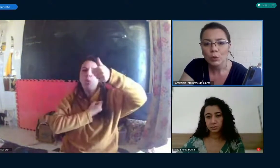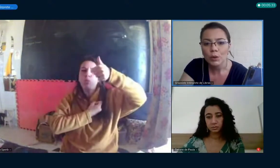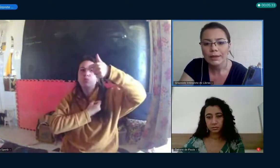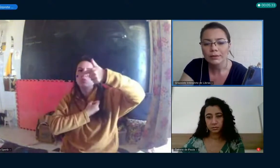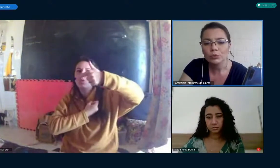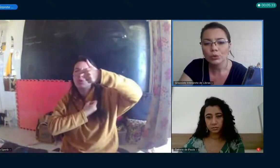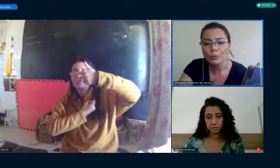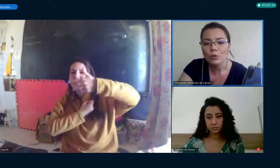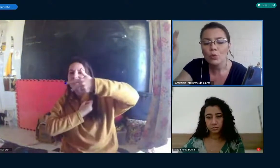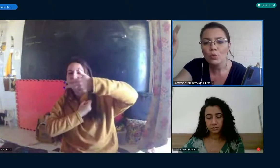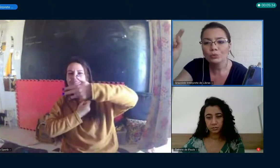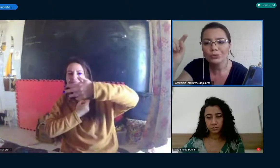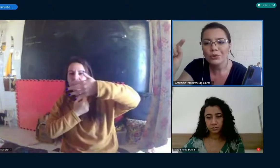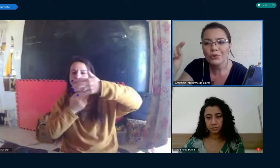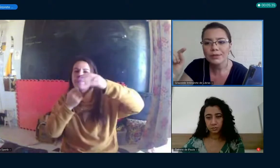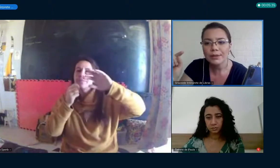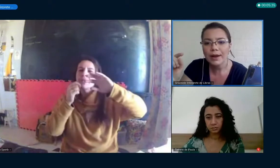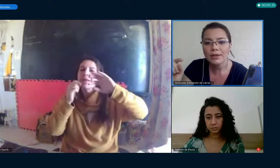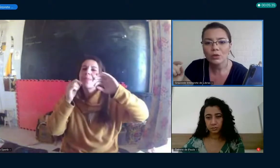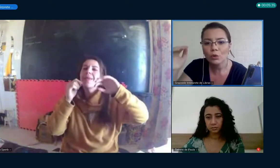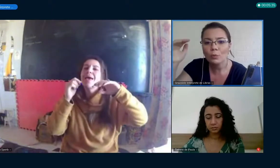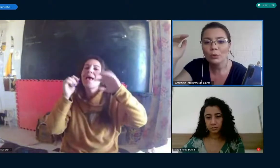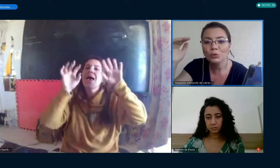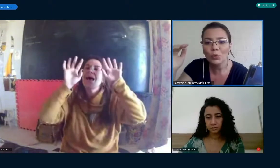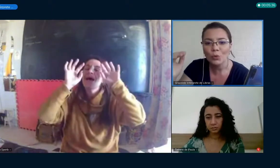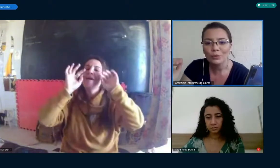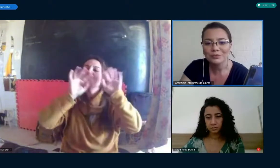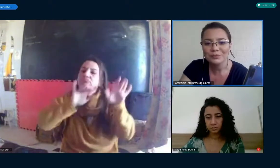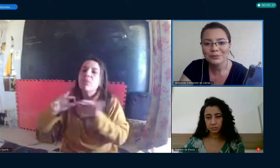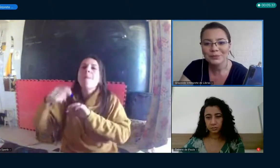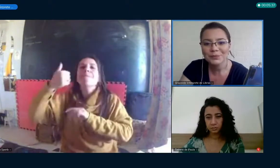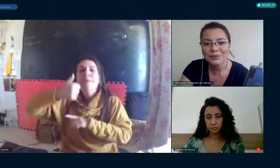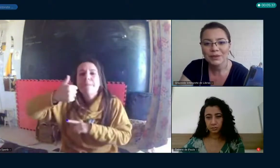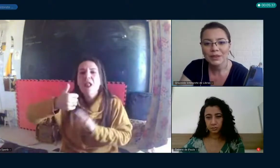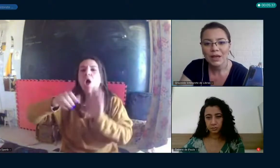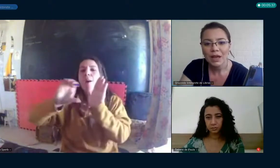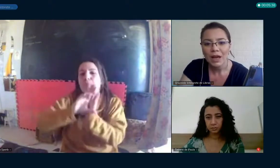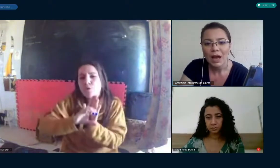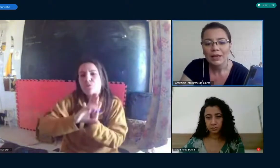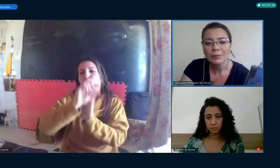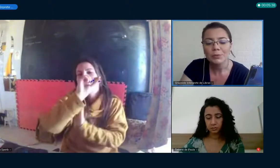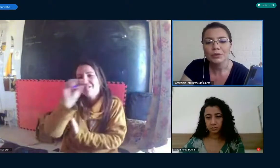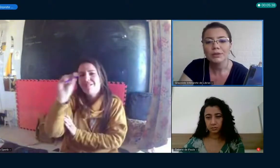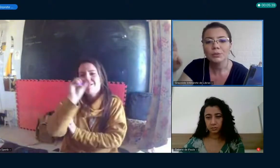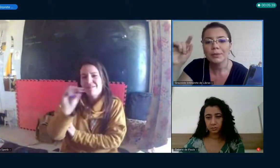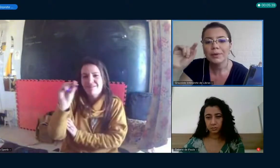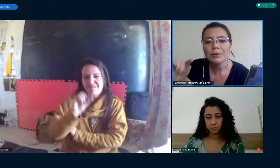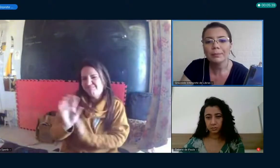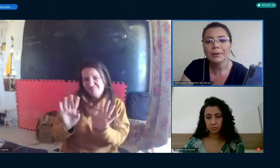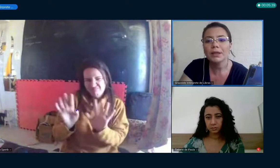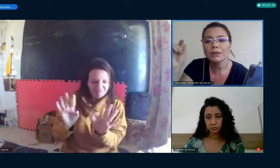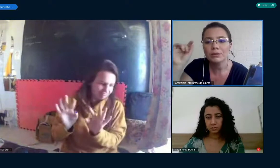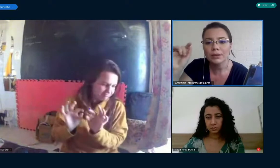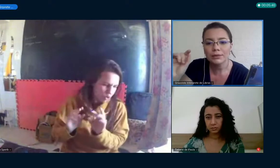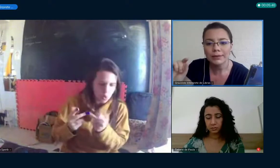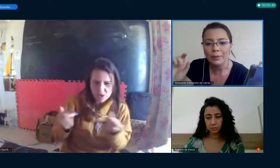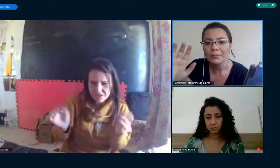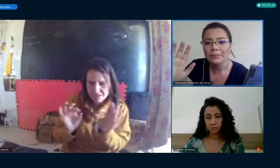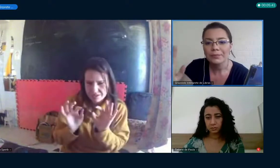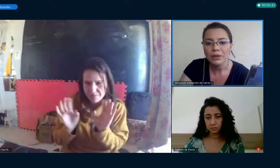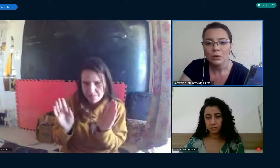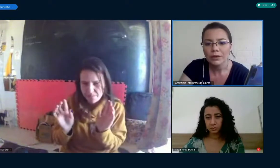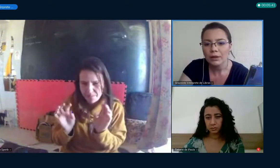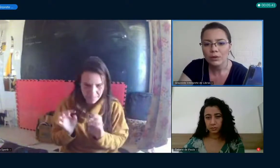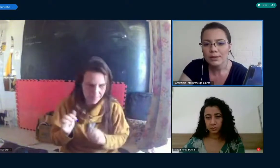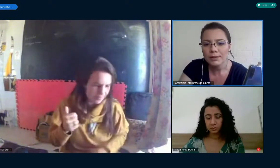você colocou ali o tópico 1, 2, 3, colocou ponto O. Aí depois pôs no primeiro capítulo, tal, tal,